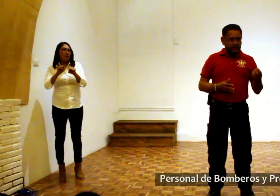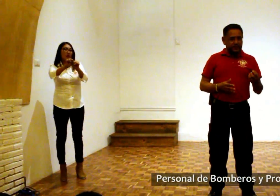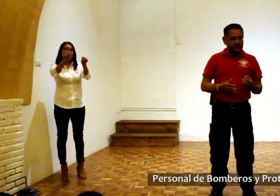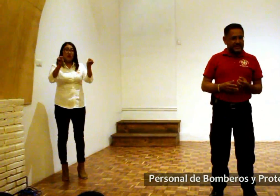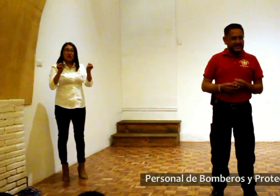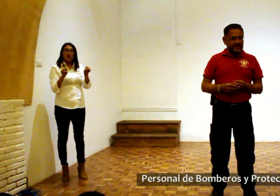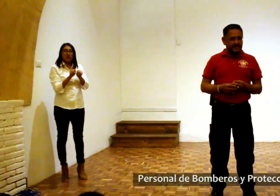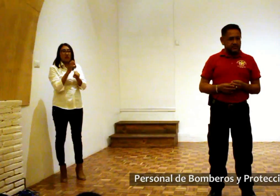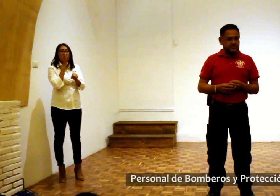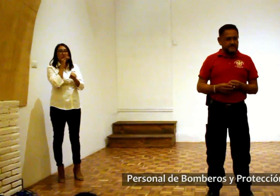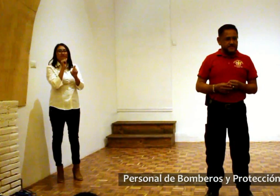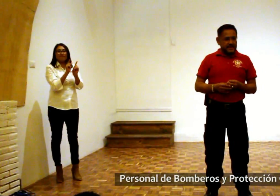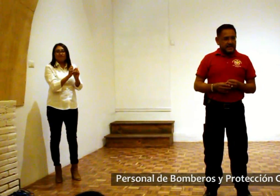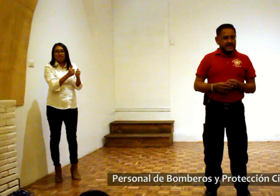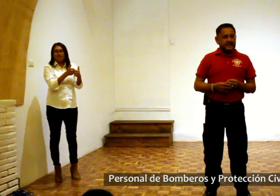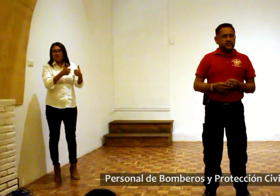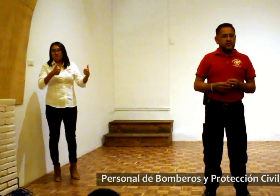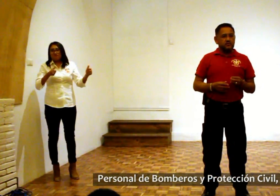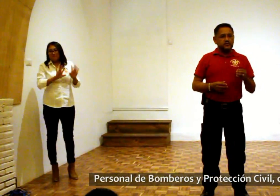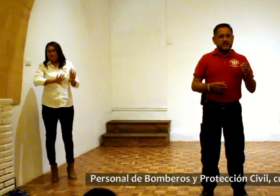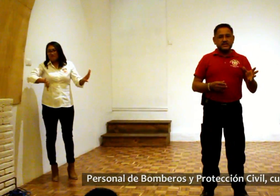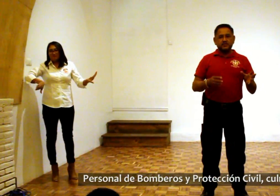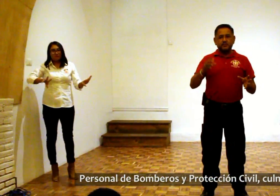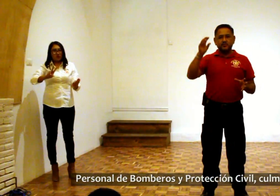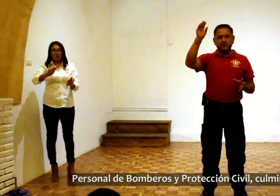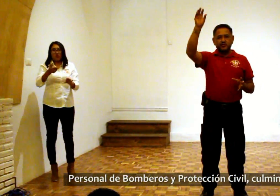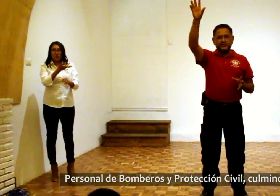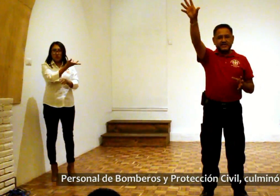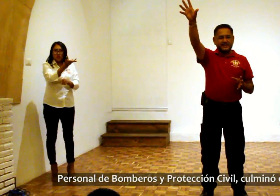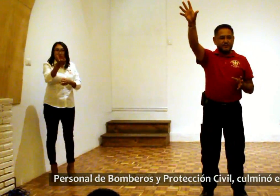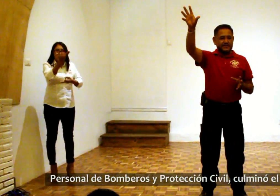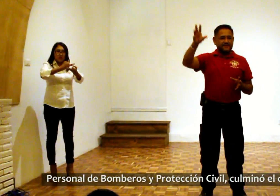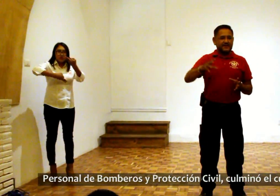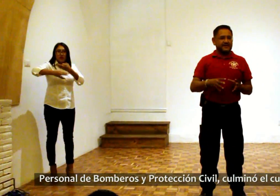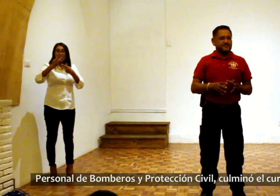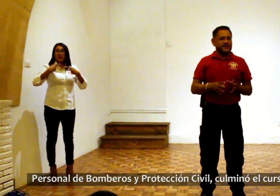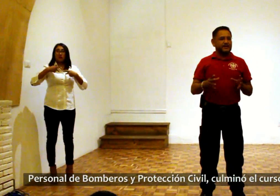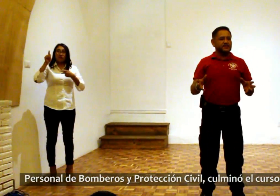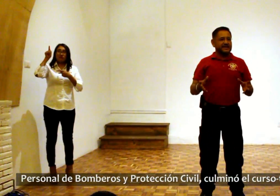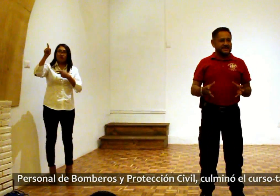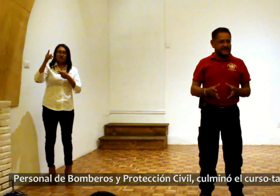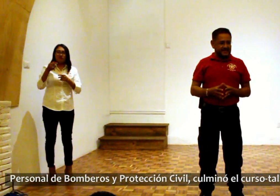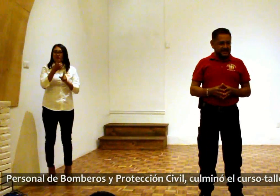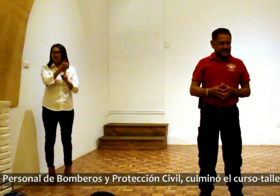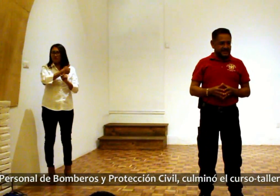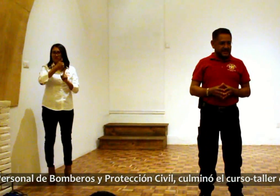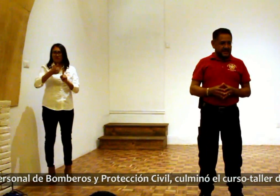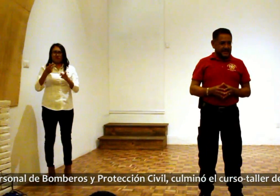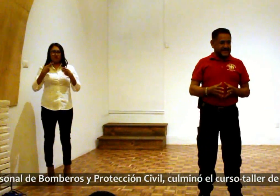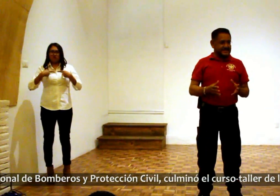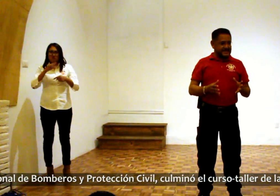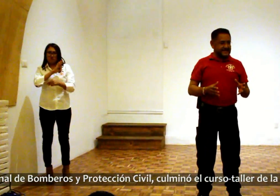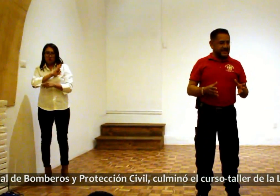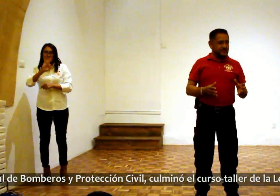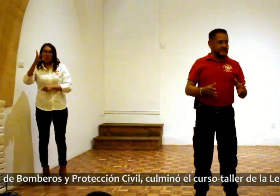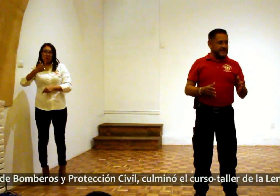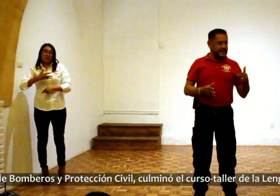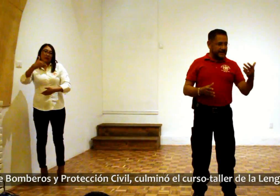podemos aislarlos, tanto como ustedes como todos los que estamos afuera tenemos accidentes y es necesario tener la